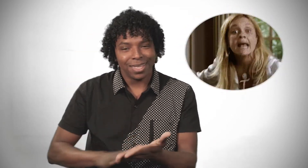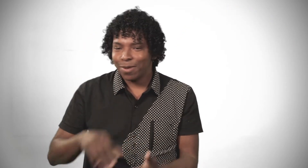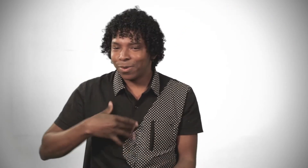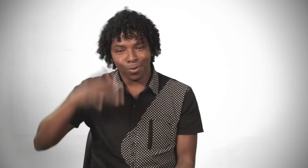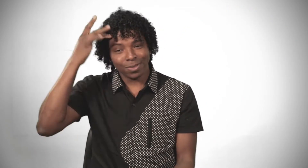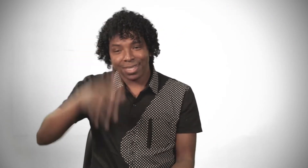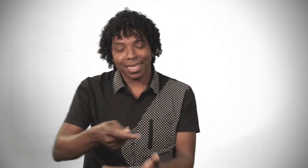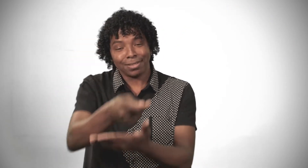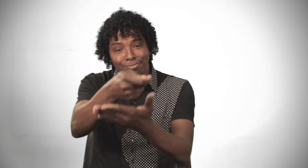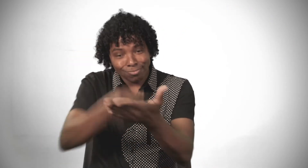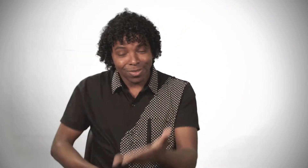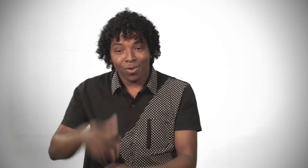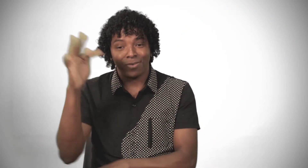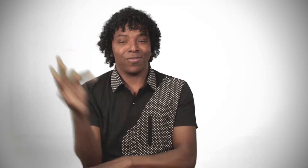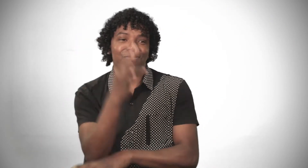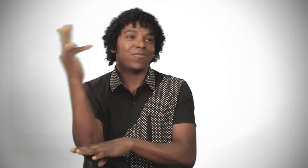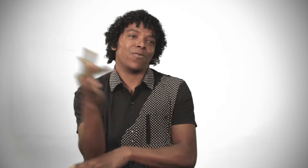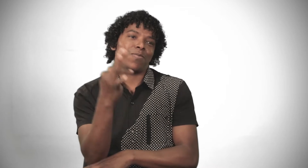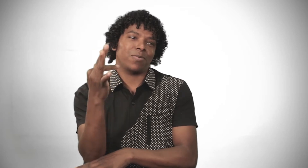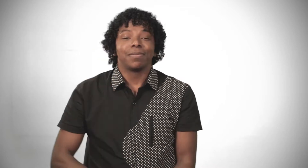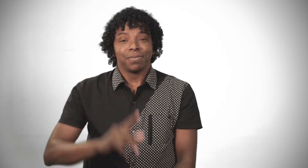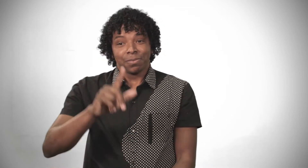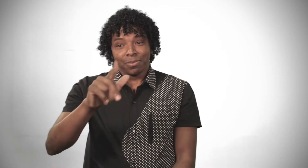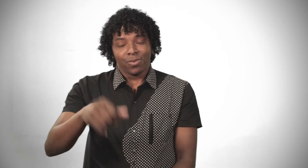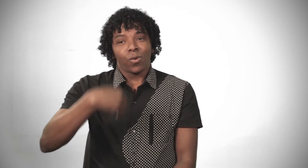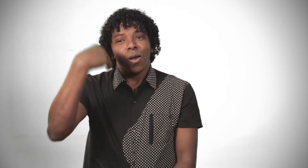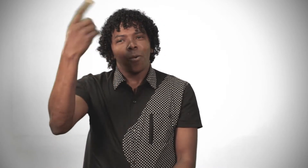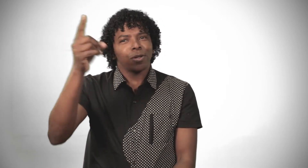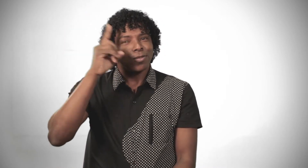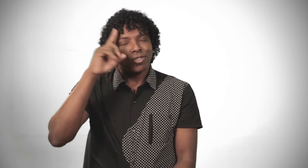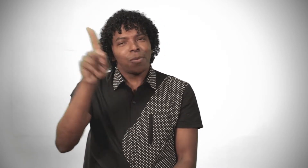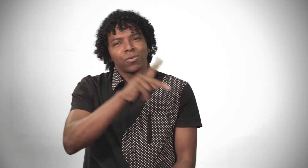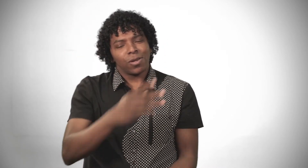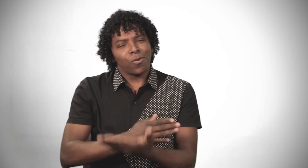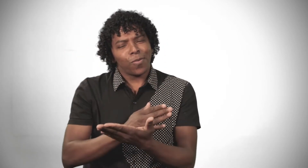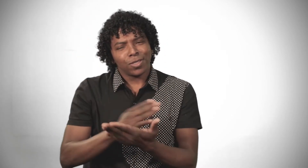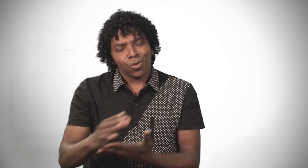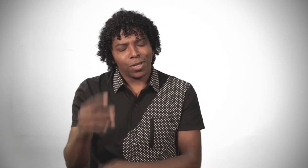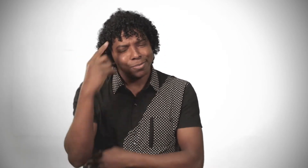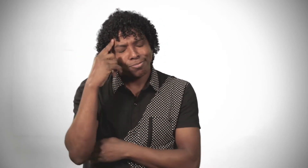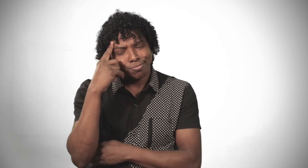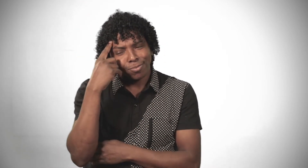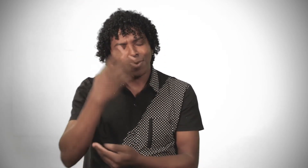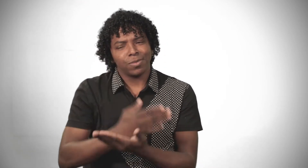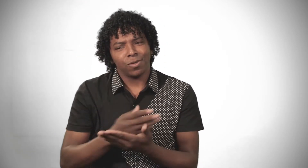esse texto. Por conta que estava muito formal. Um outro dia, a professora está pensando, como fazer as estratégias